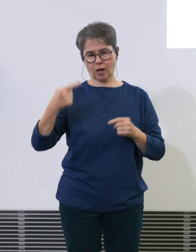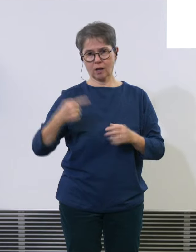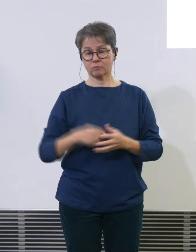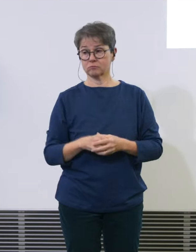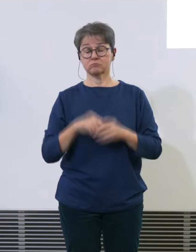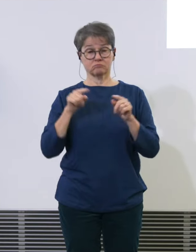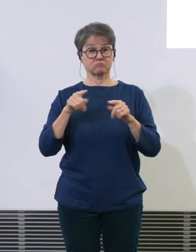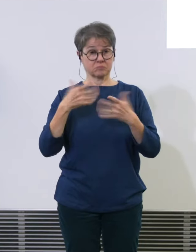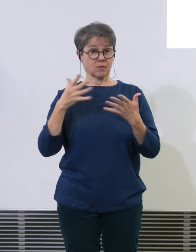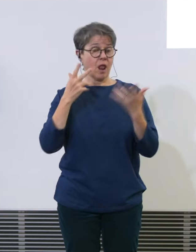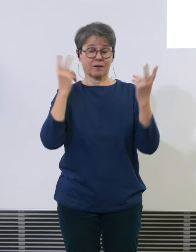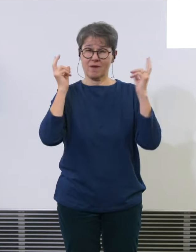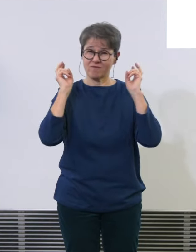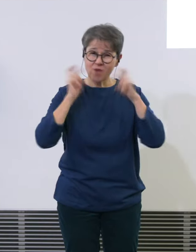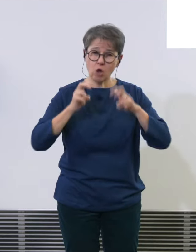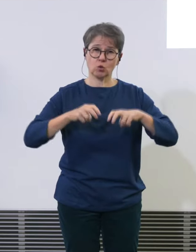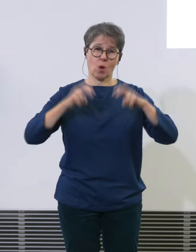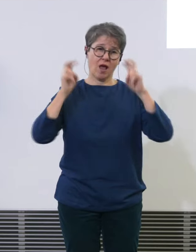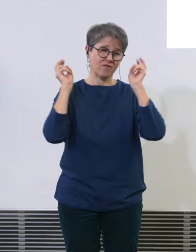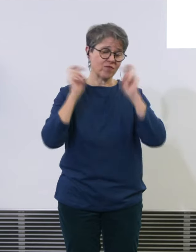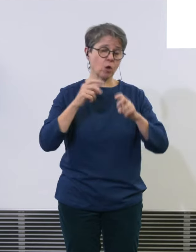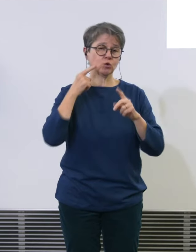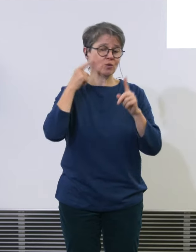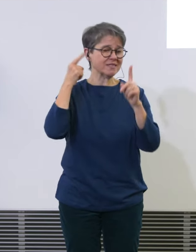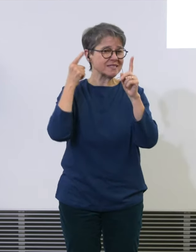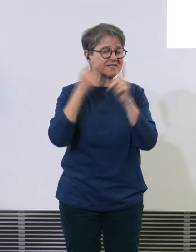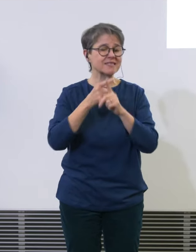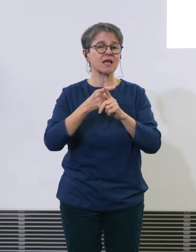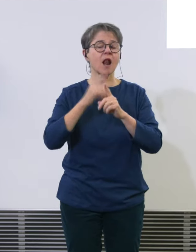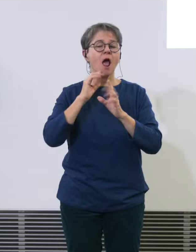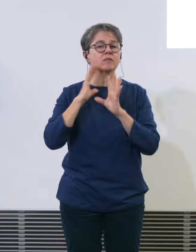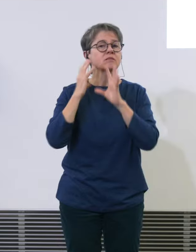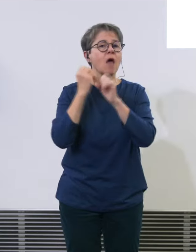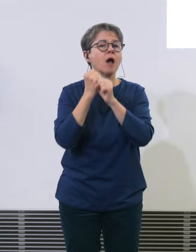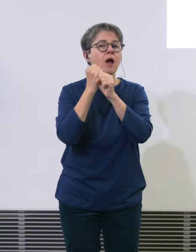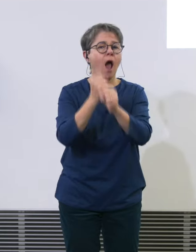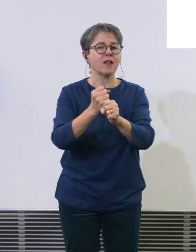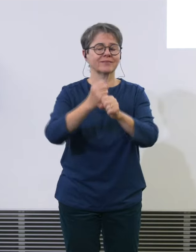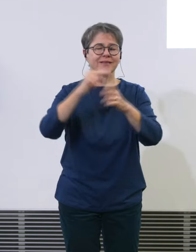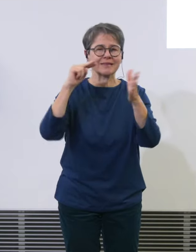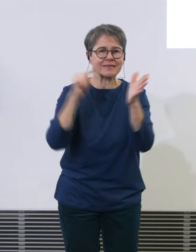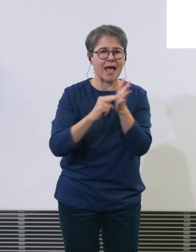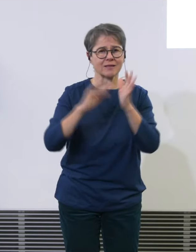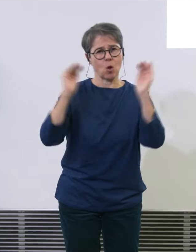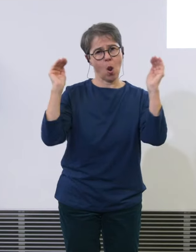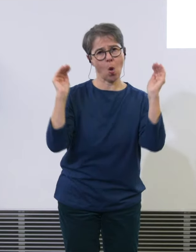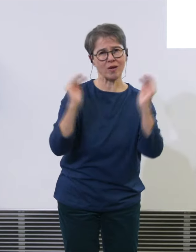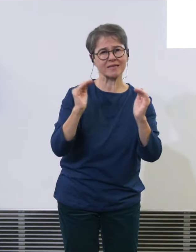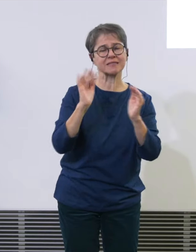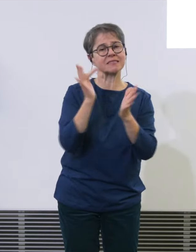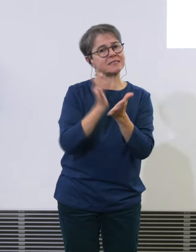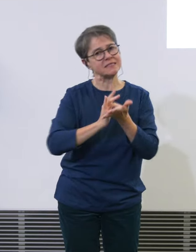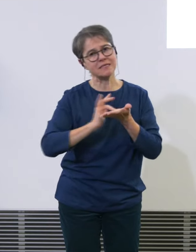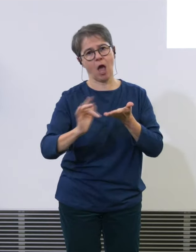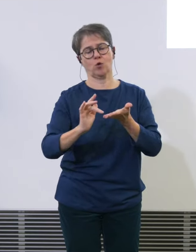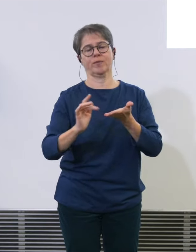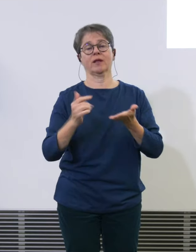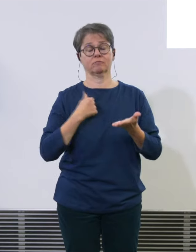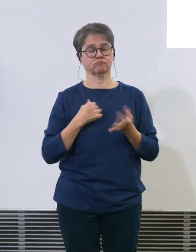Entwicklung von neuen, nachhaltigen Technologien. Und ich freue mich, dass ich das da wirklich sagen darf, dass unser Home-Carrier,